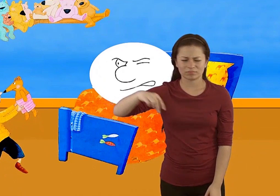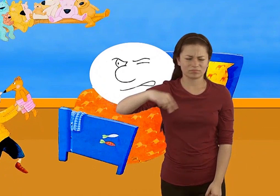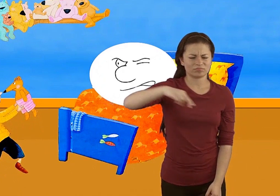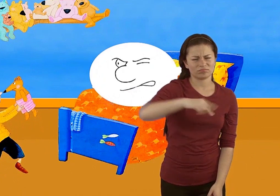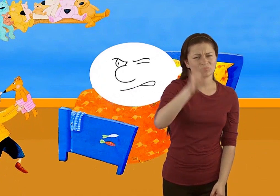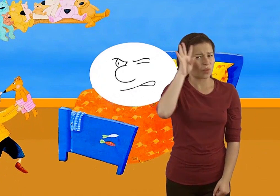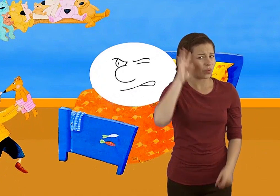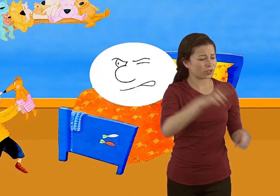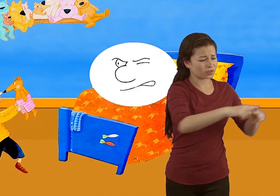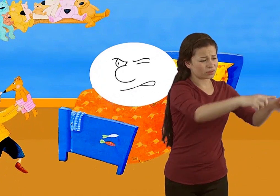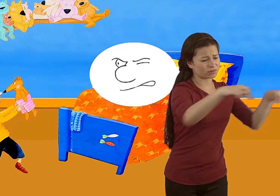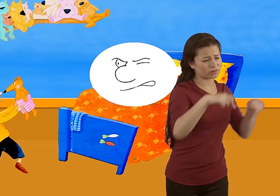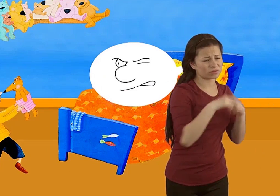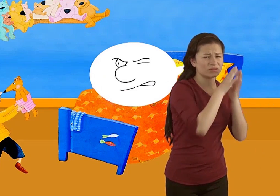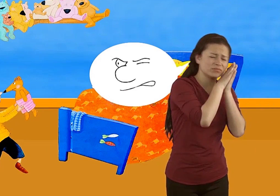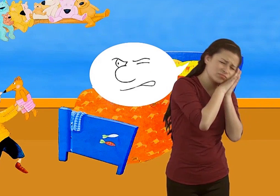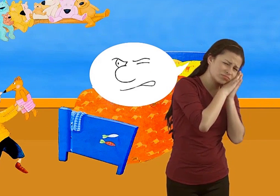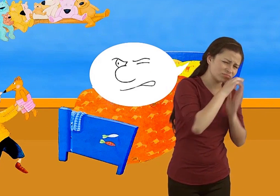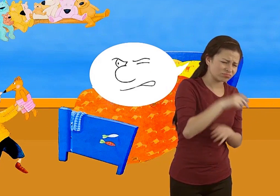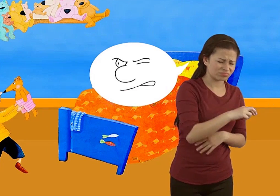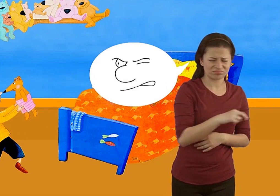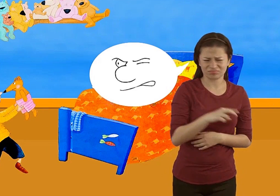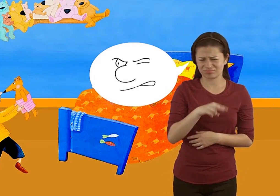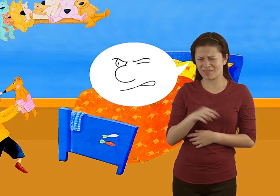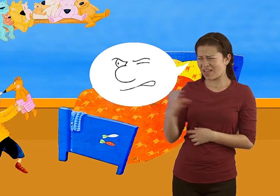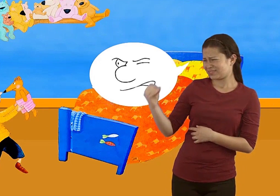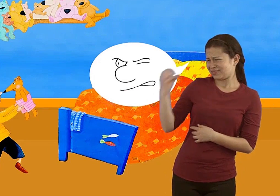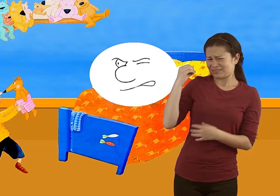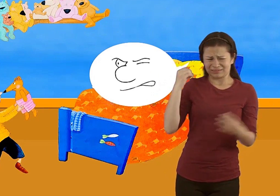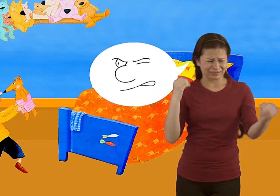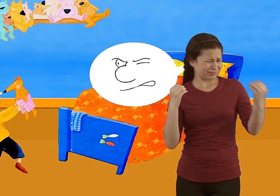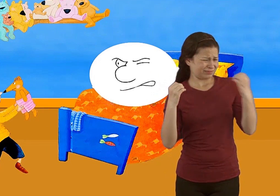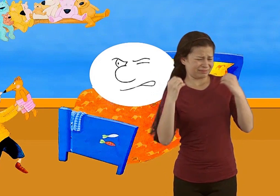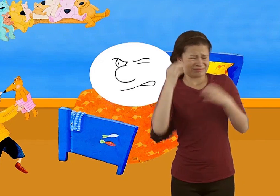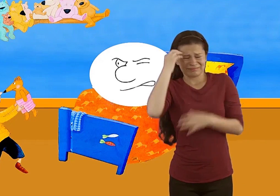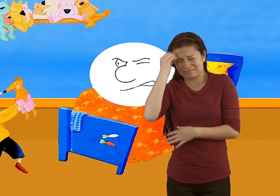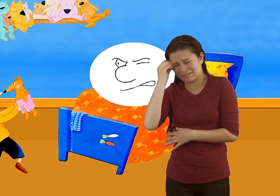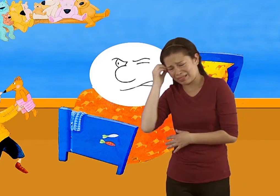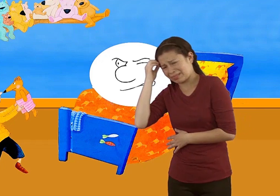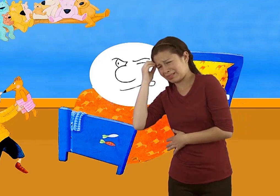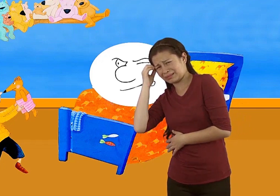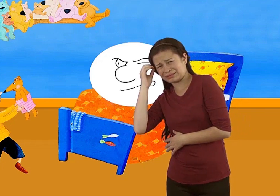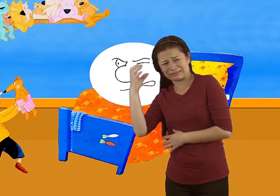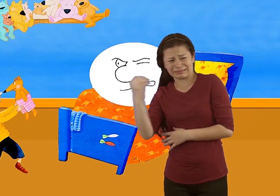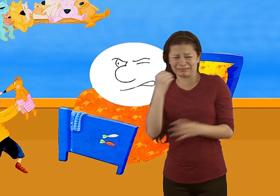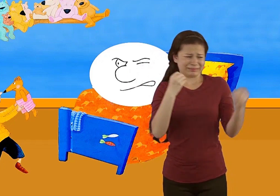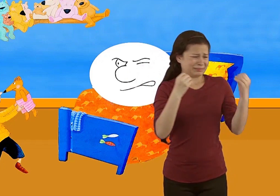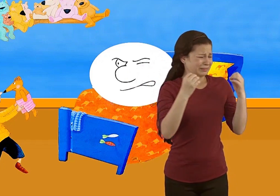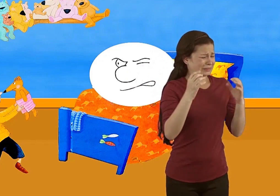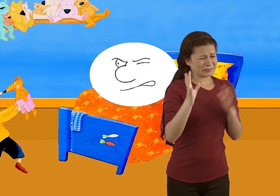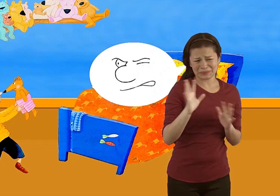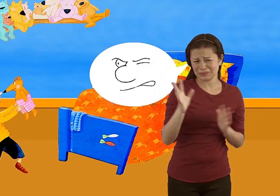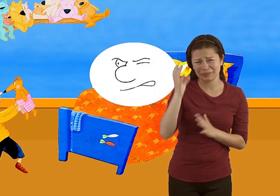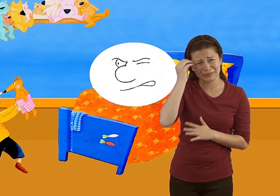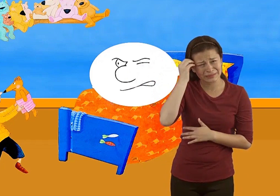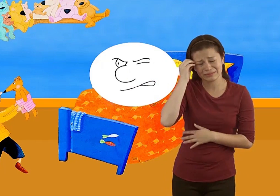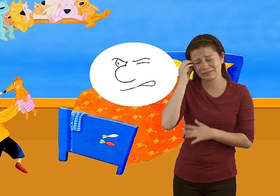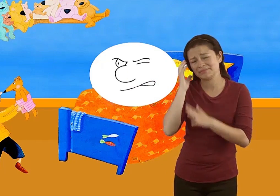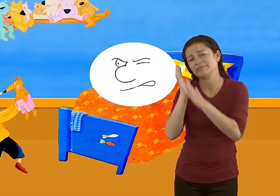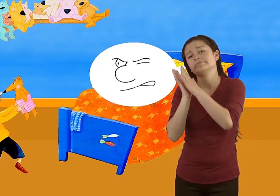Leo se fue a su cuarto y trató de no pensar en él. Se esforzó mucho, pero no lo logró. Leo soñó esa